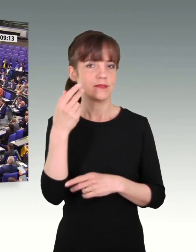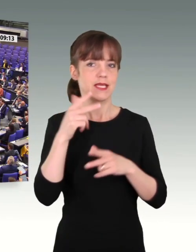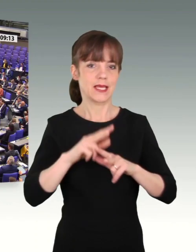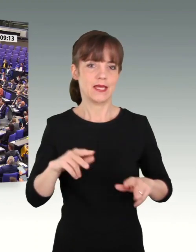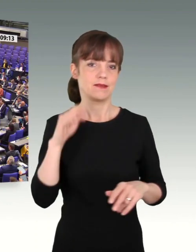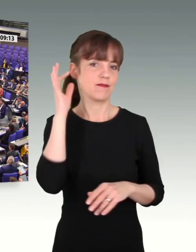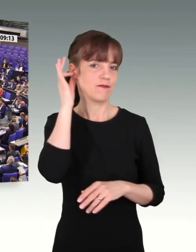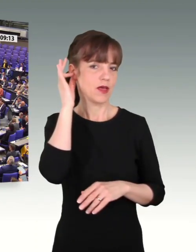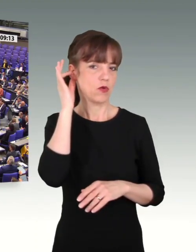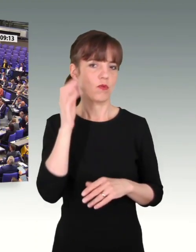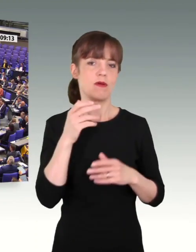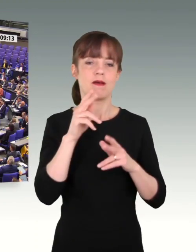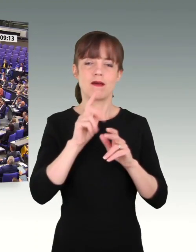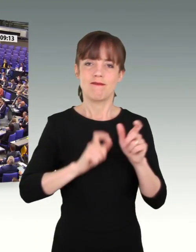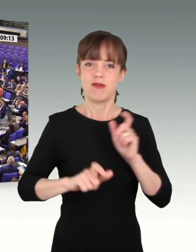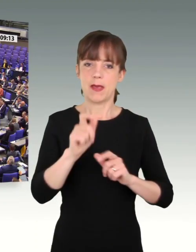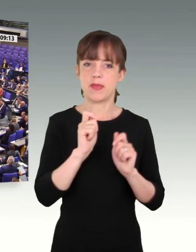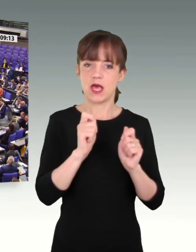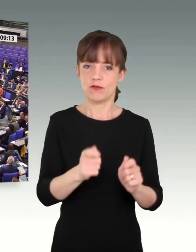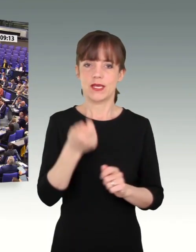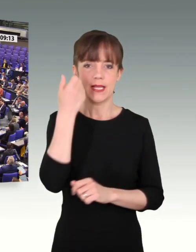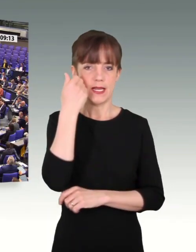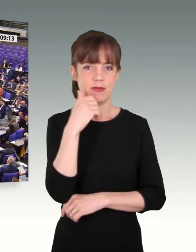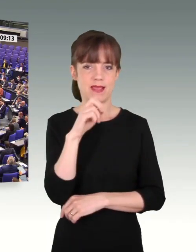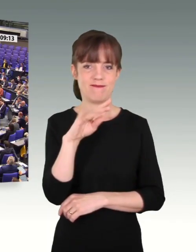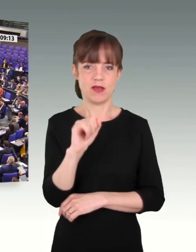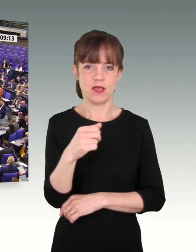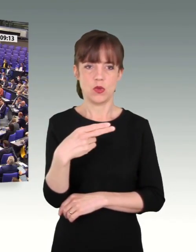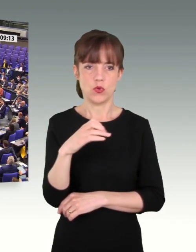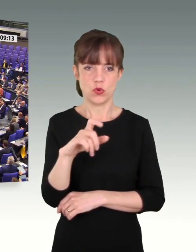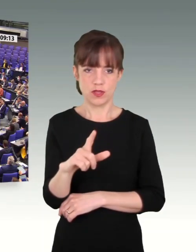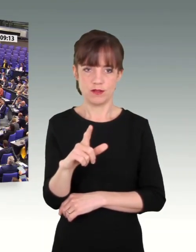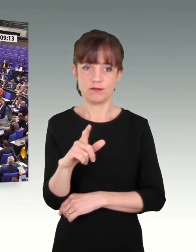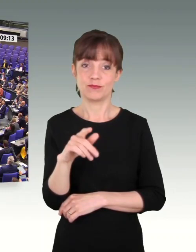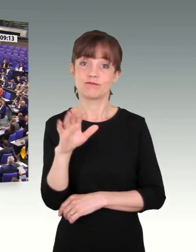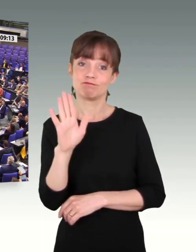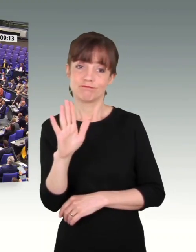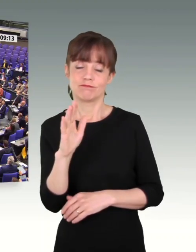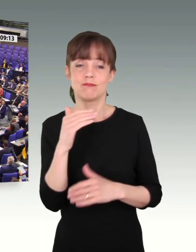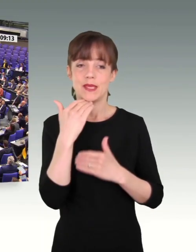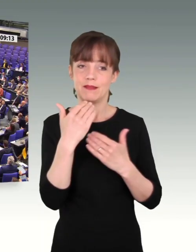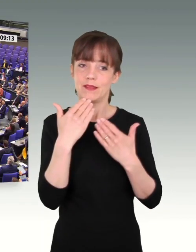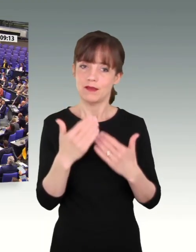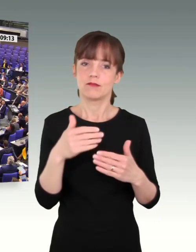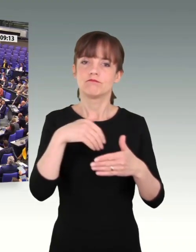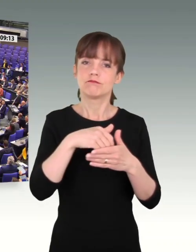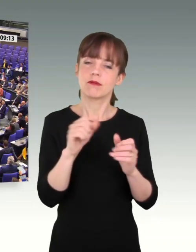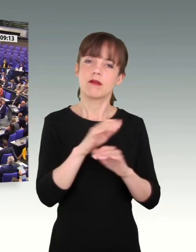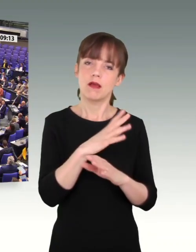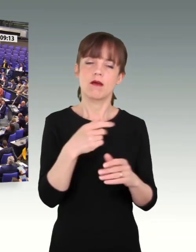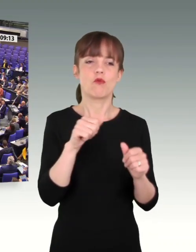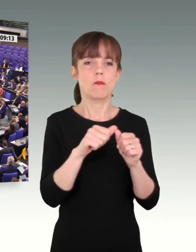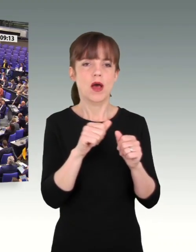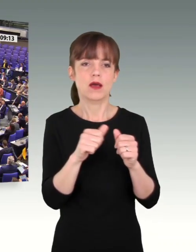Für einen Bericht, der die Mängel in unserer Bundeswehr klar beim Namen nennt, im Großen wie im Kleinen. Dafür